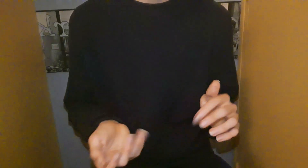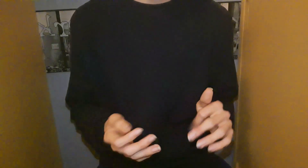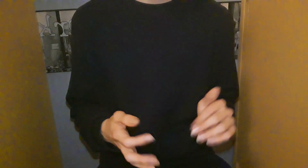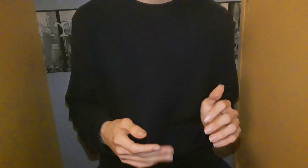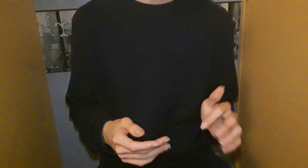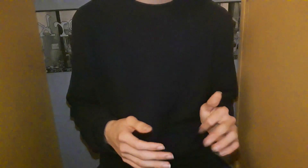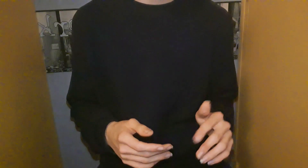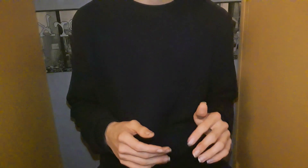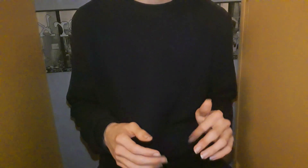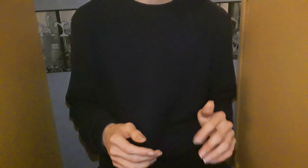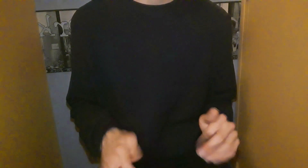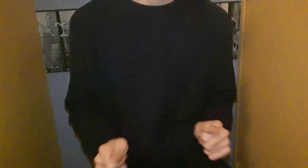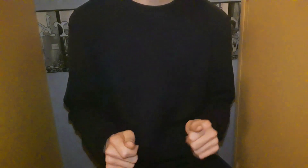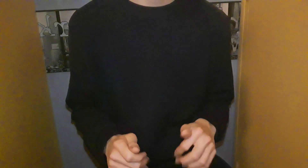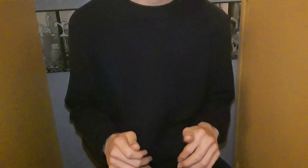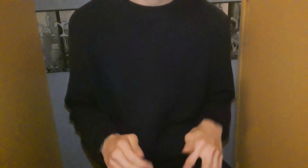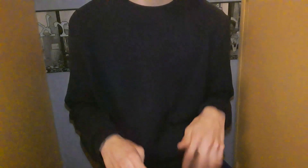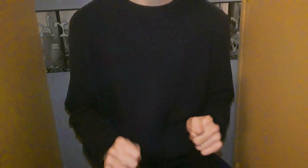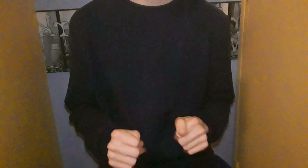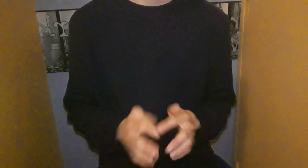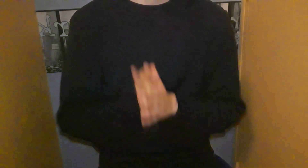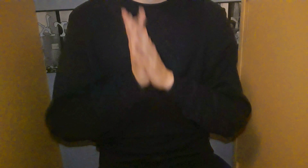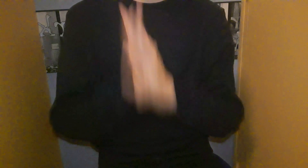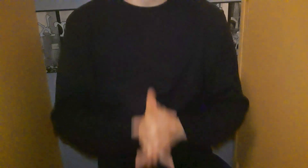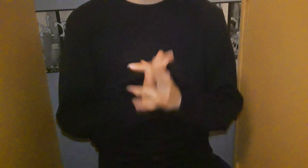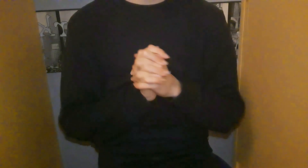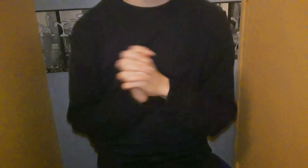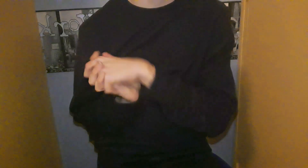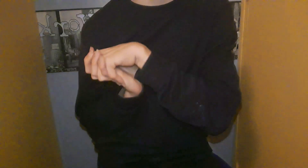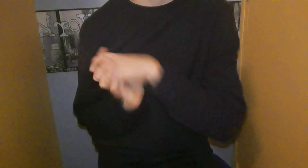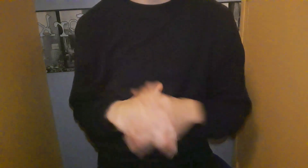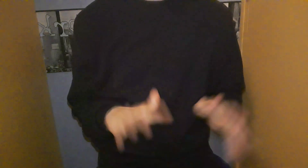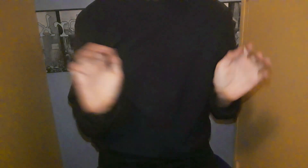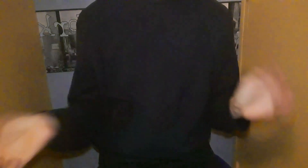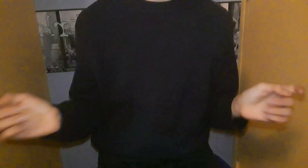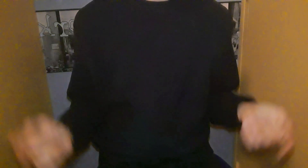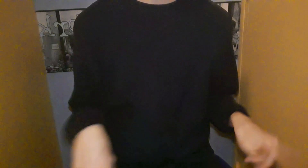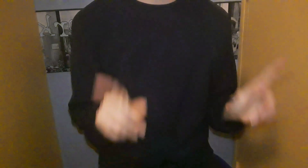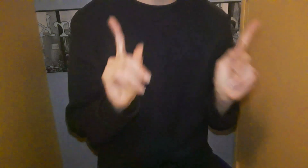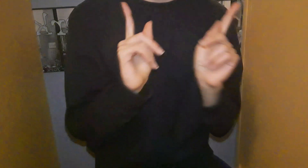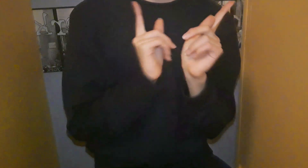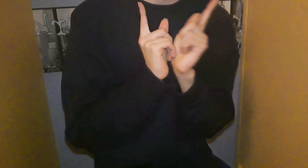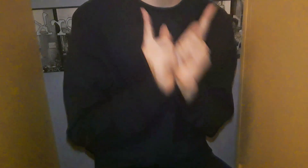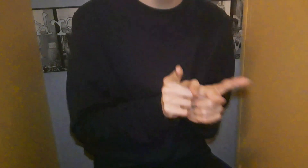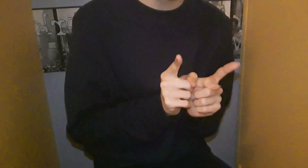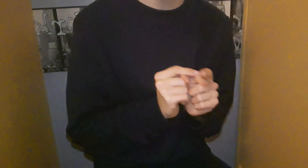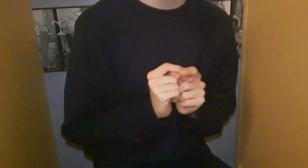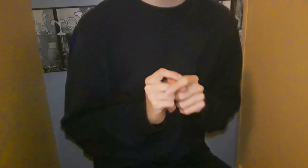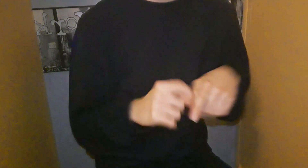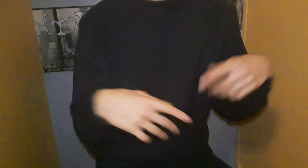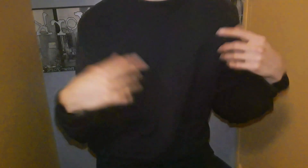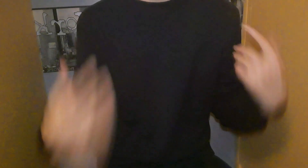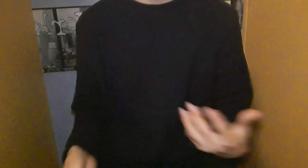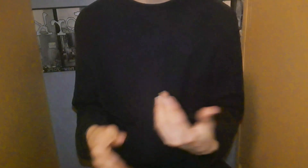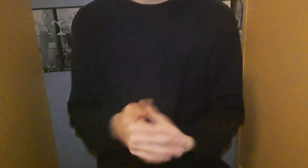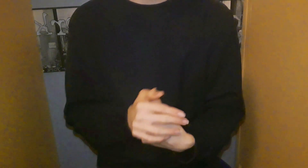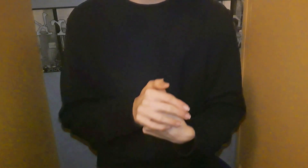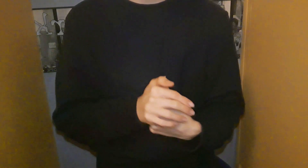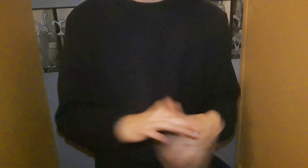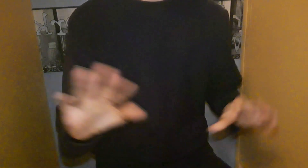'ai décidé de faire cette vidéo aujourd'hui Voilà, donc je vais tout de suite vous révéler 10 choses que j'aime Ça va être une vidéo plus simple que la vidéo des 10 choses que je déteste, j